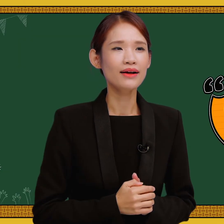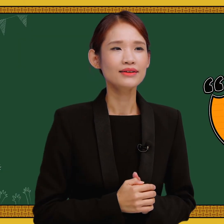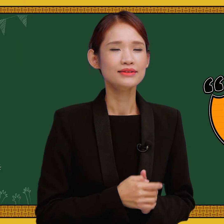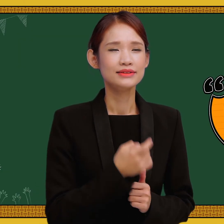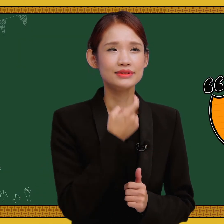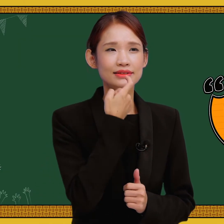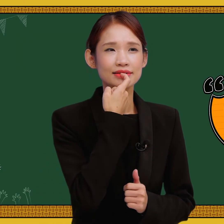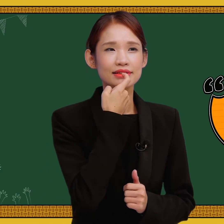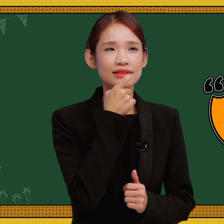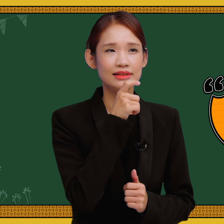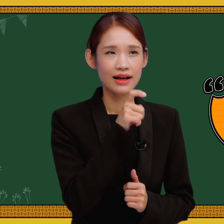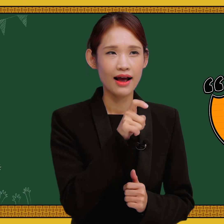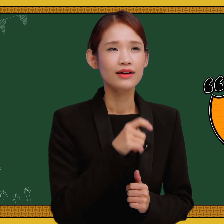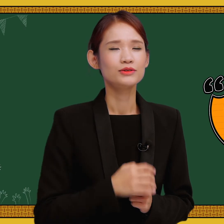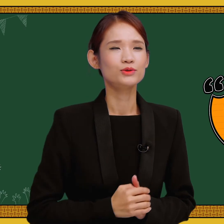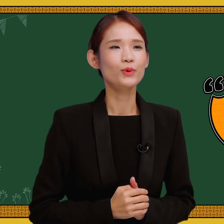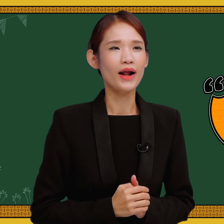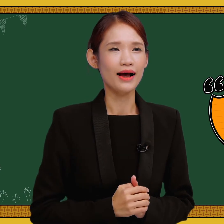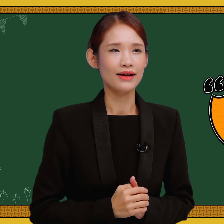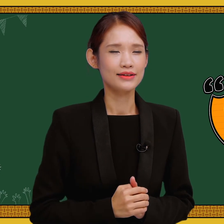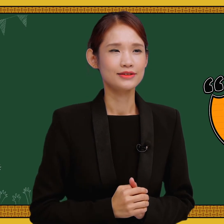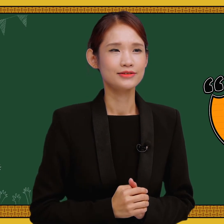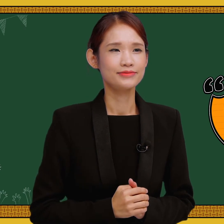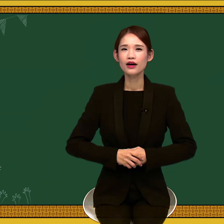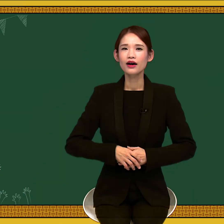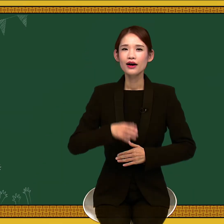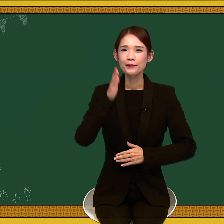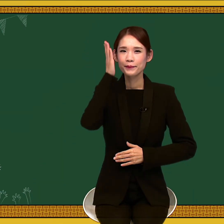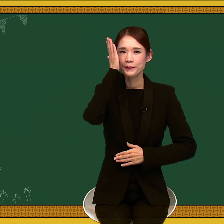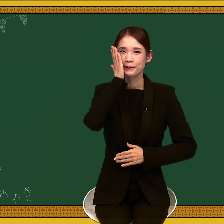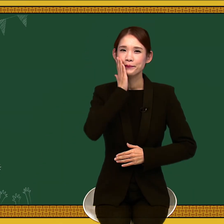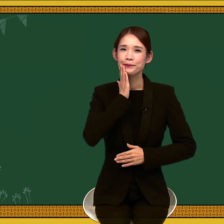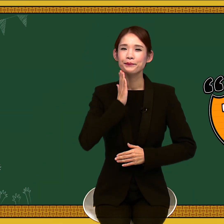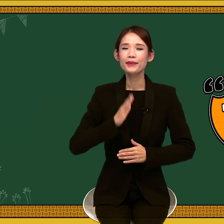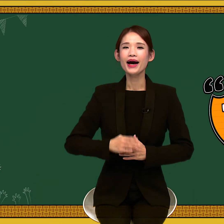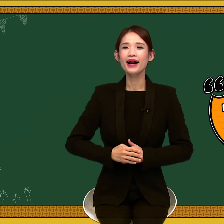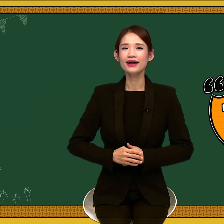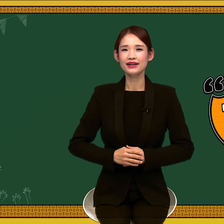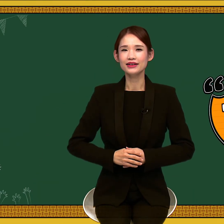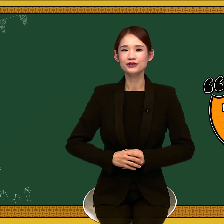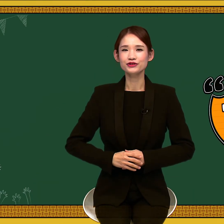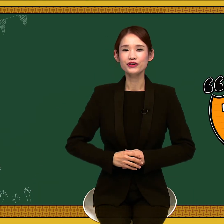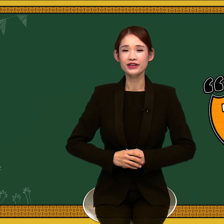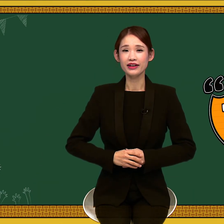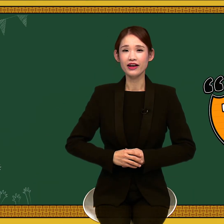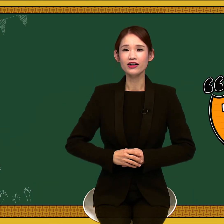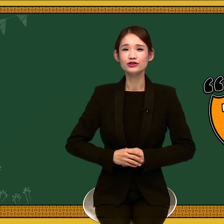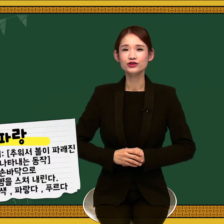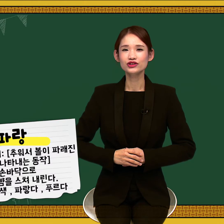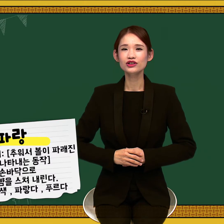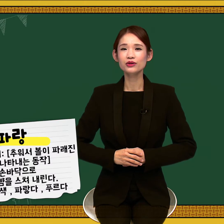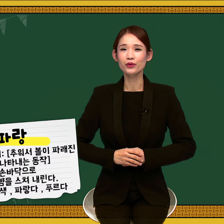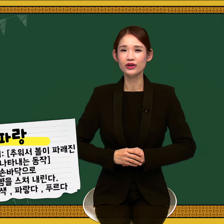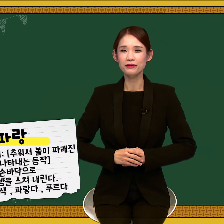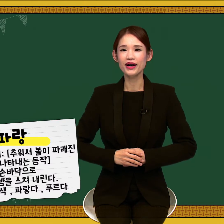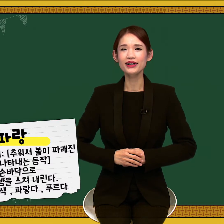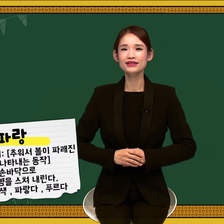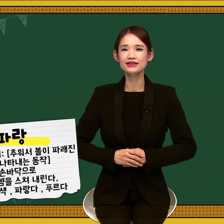노랑, 노랑, 파랑이라는 수어인데요. 추워서 볼이 파래지는